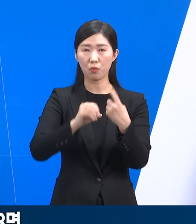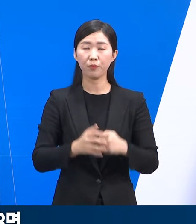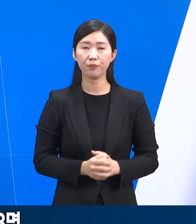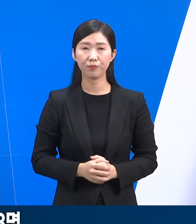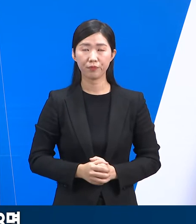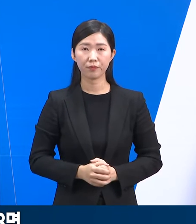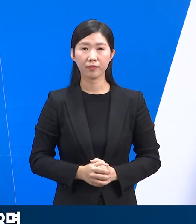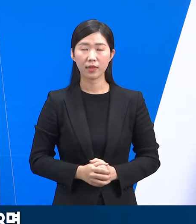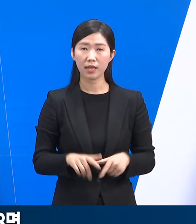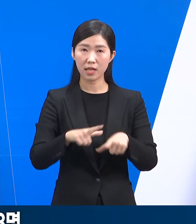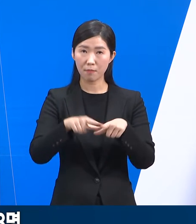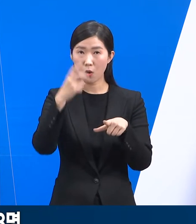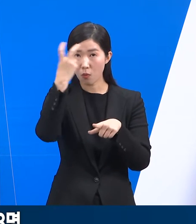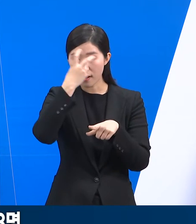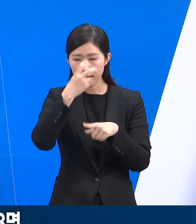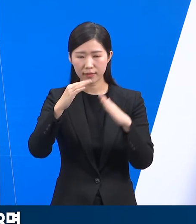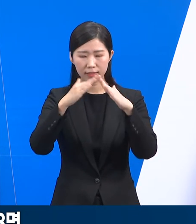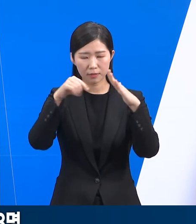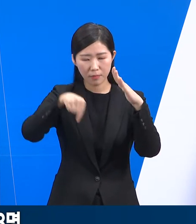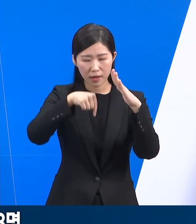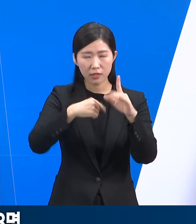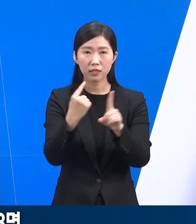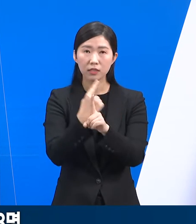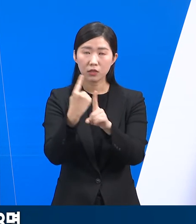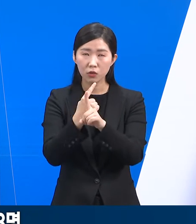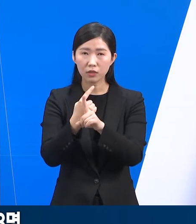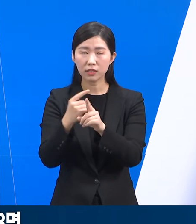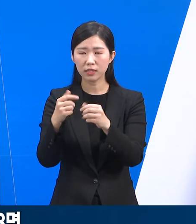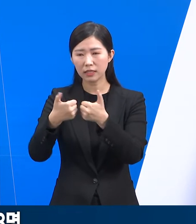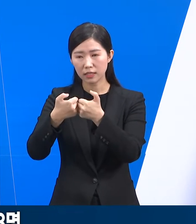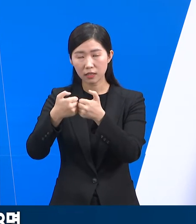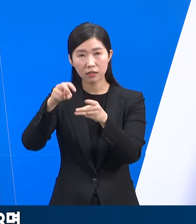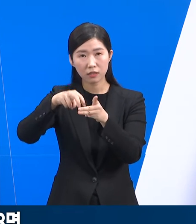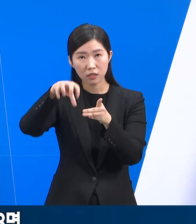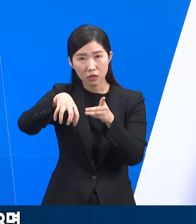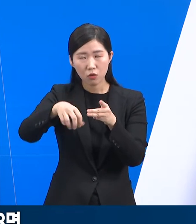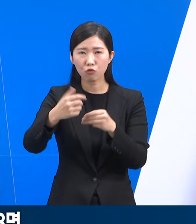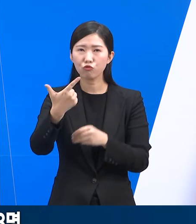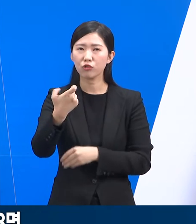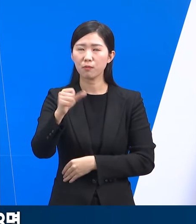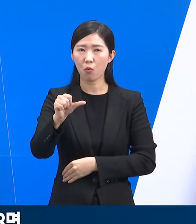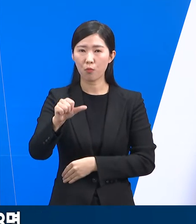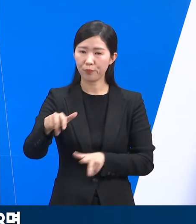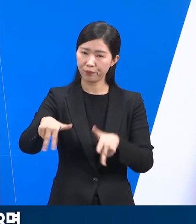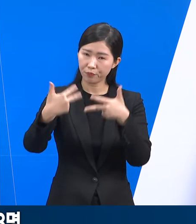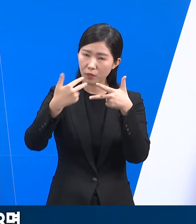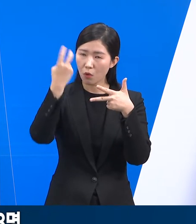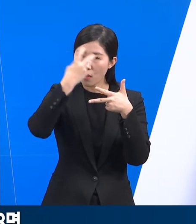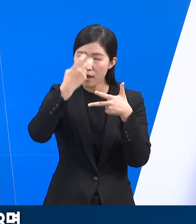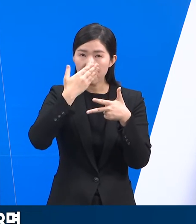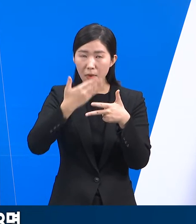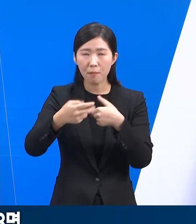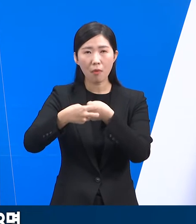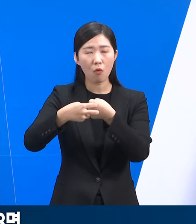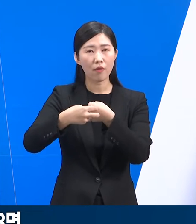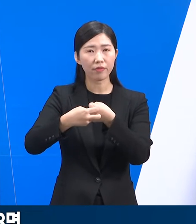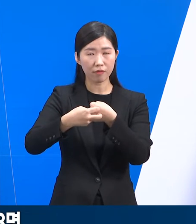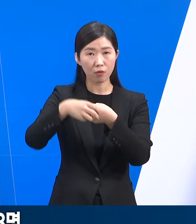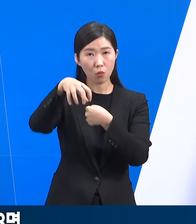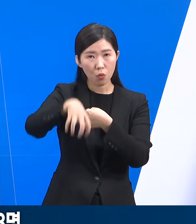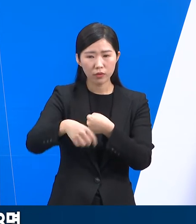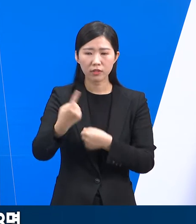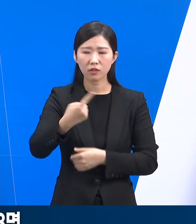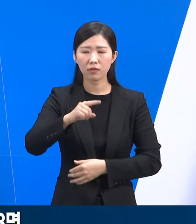14일 기준 일반관리군 재택치료 의료상담센터는 65개소이며 비대민 진료가 가능한 동네 병원은 1